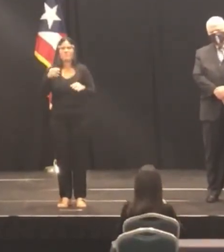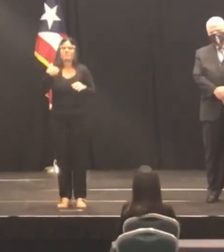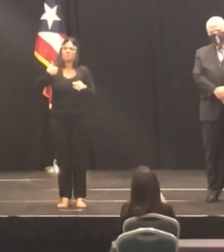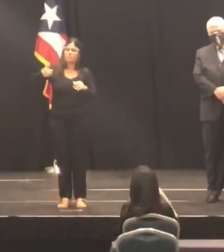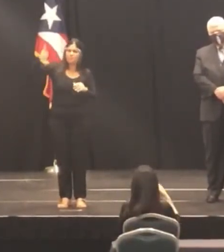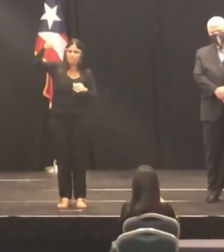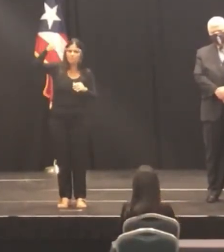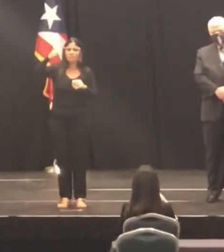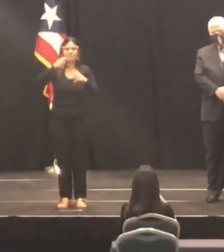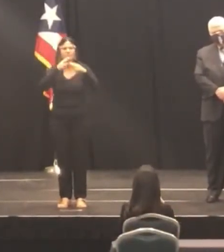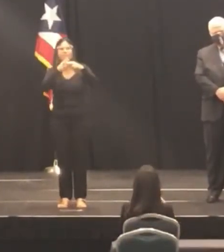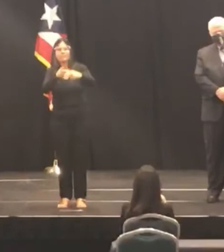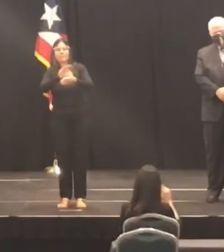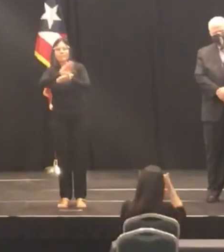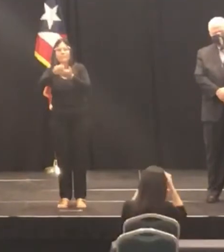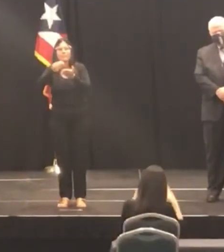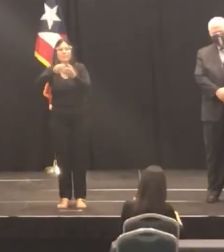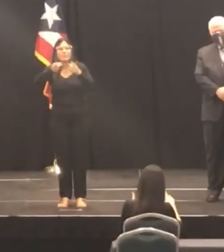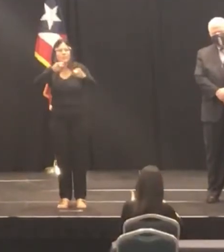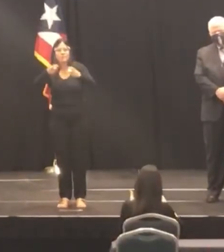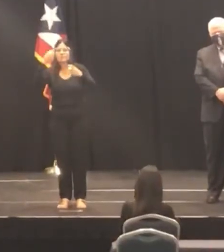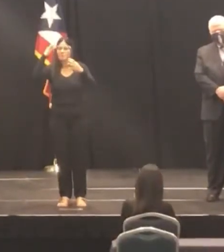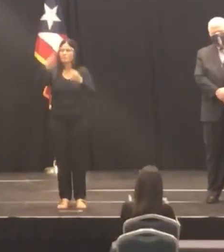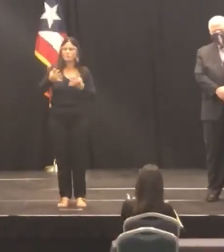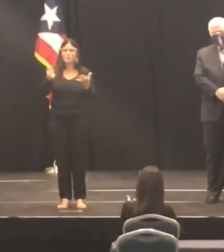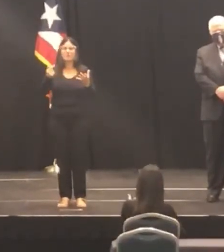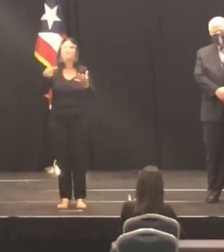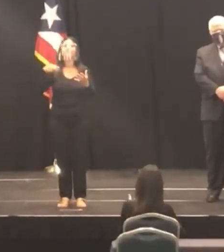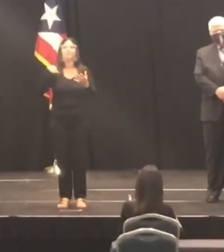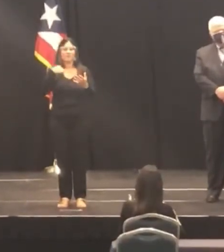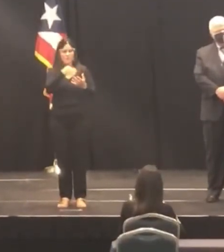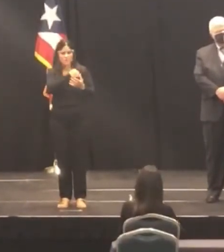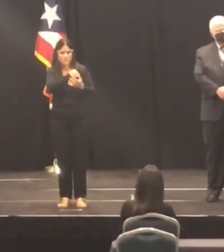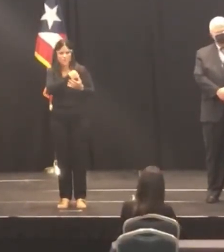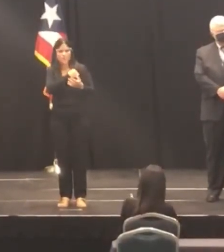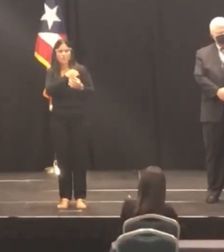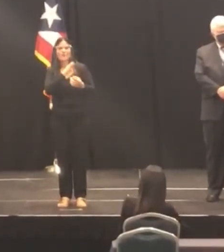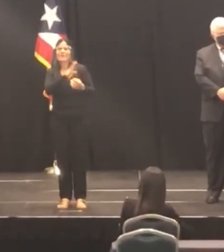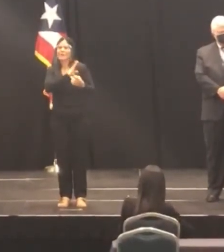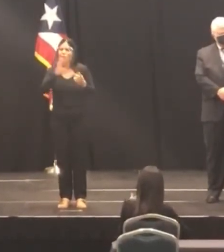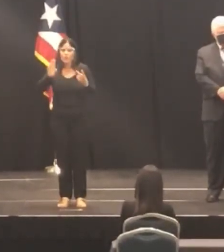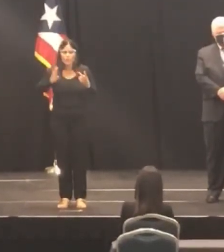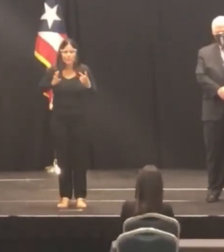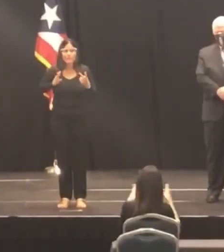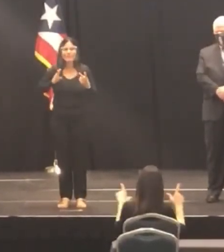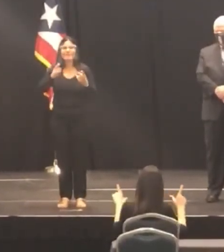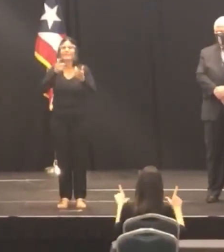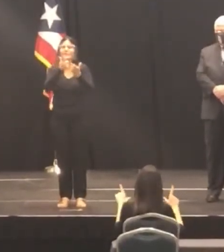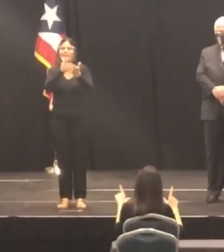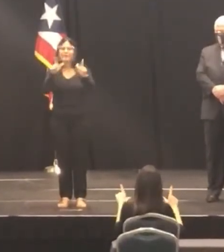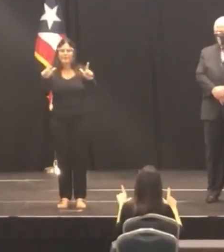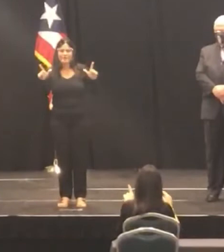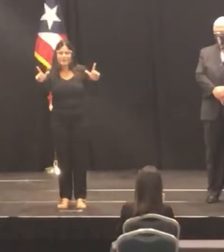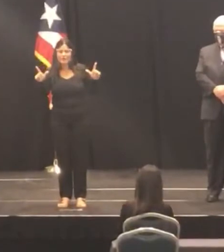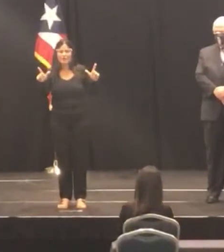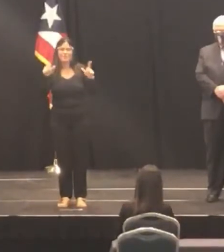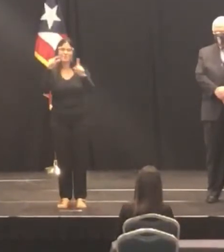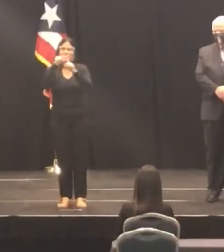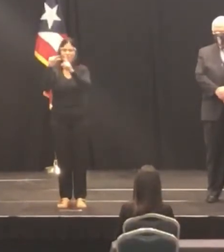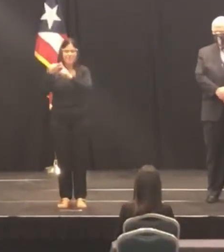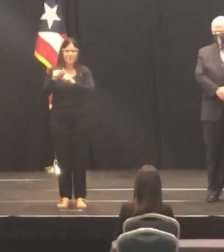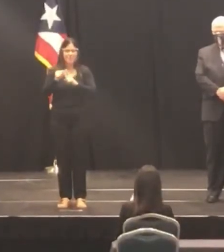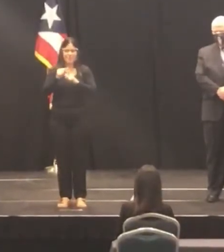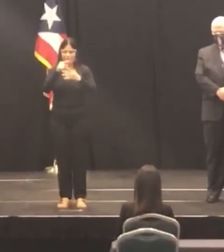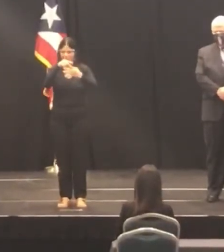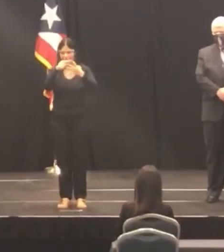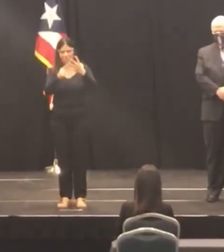ejecutivos del gobernador, miembro asociado de la Junta de Libertad bajo palabra y como asesora legal del director ejecutivo